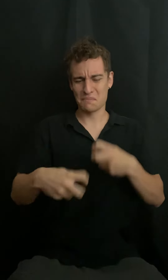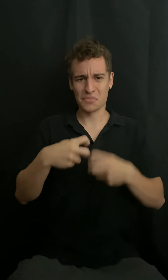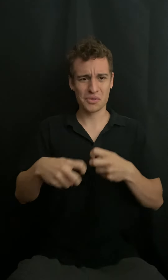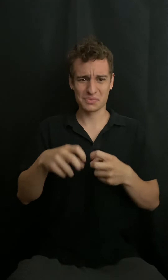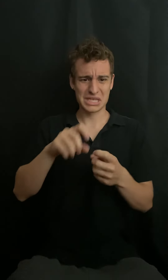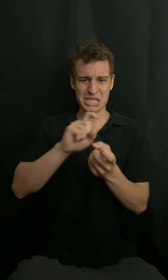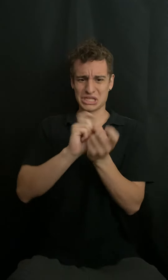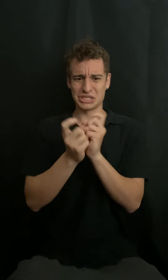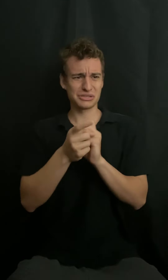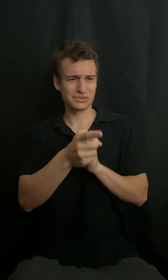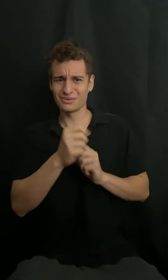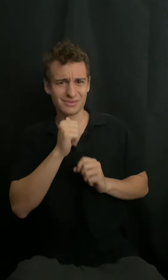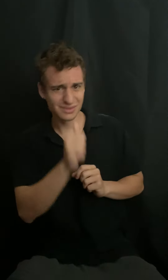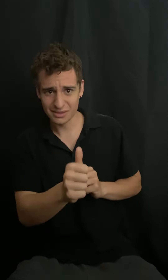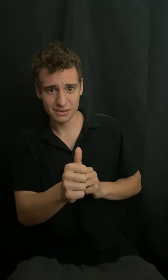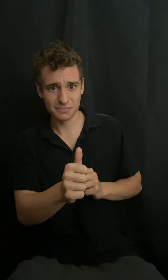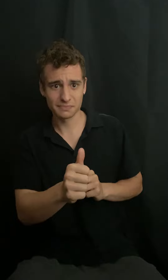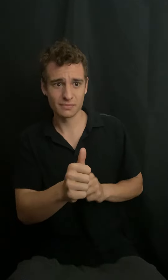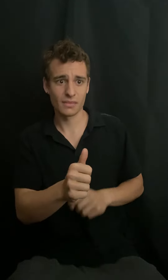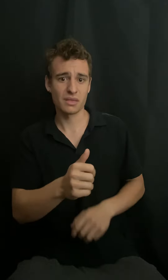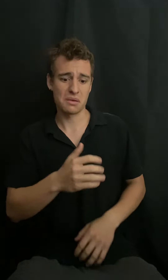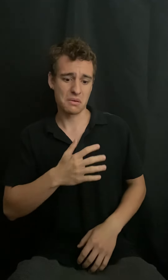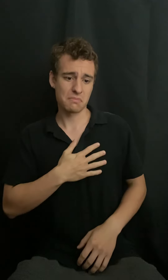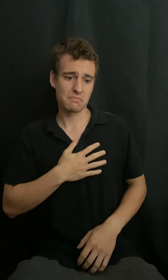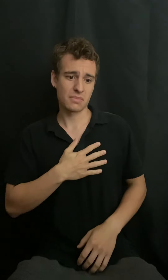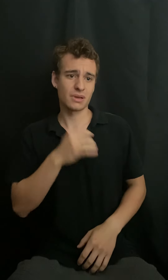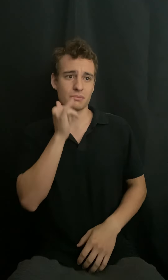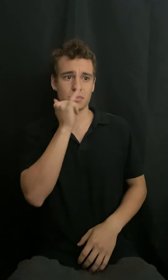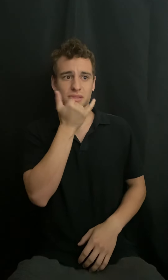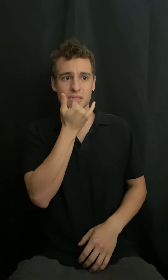el problema es que no quiero.